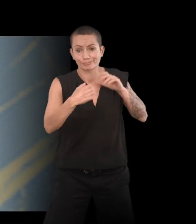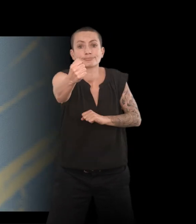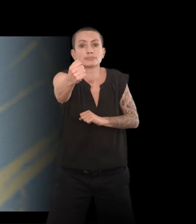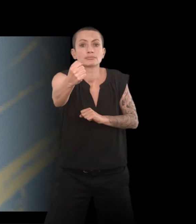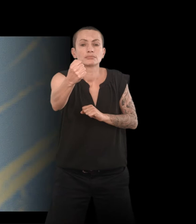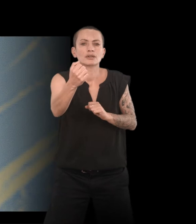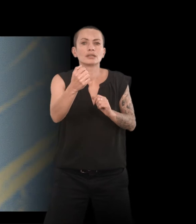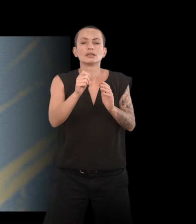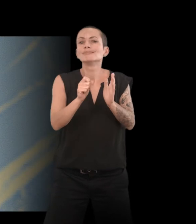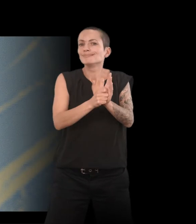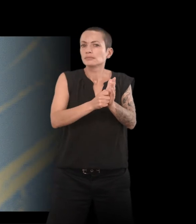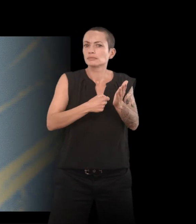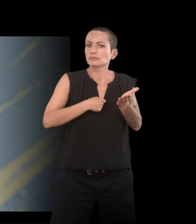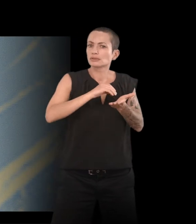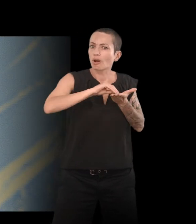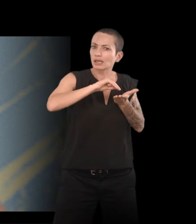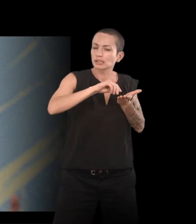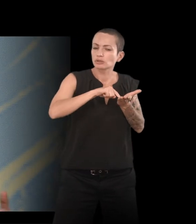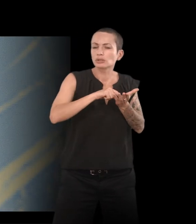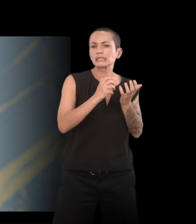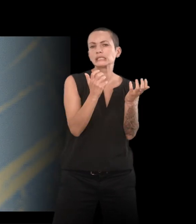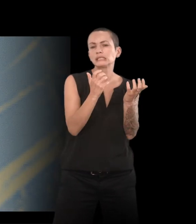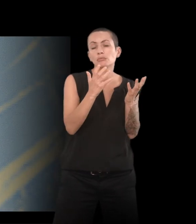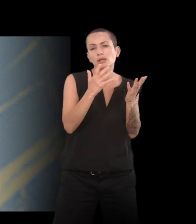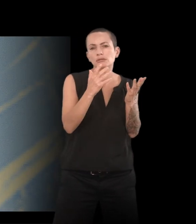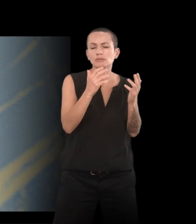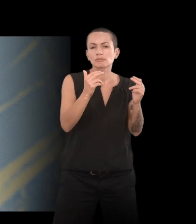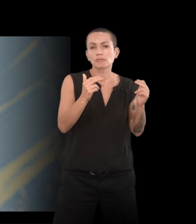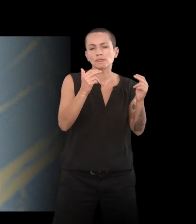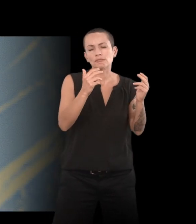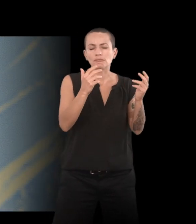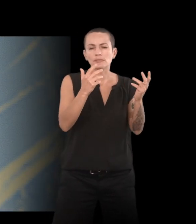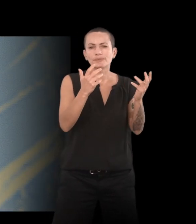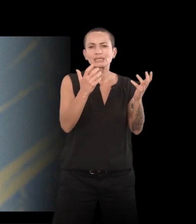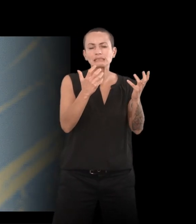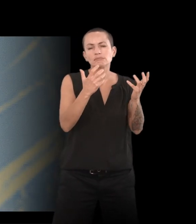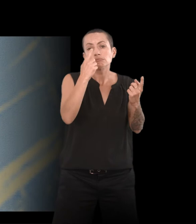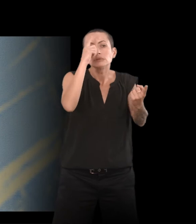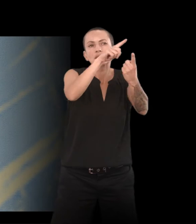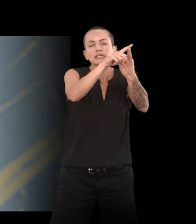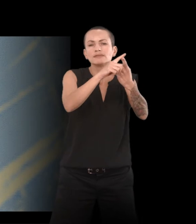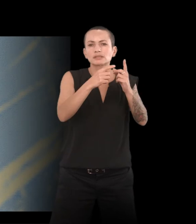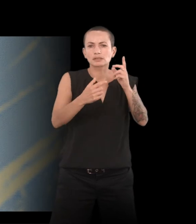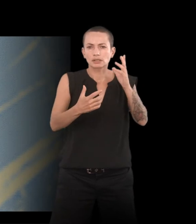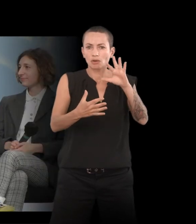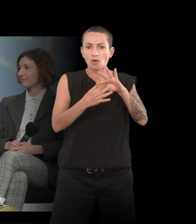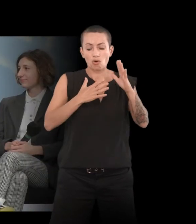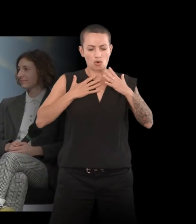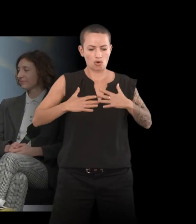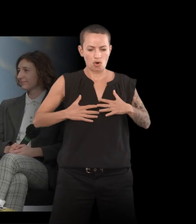cette ambition, peut-être un peu démesurée, mais de se réconcilier avec et de se le réapproprier autrement.